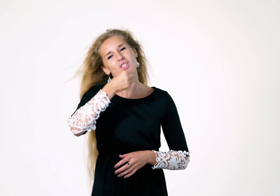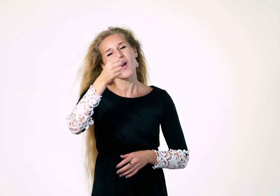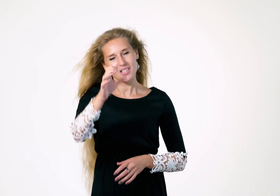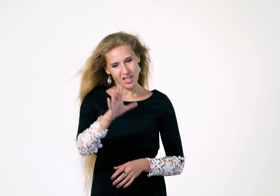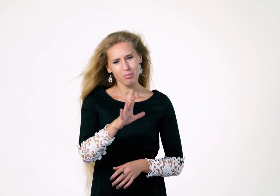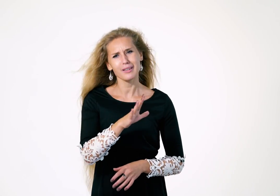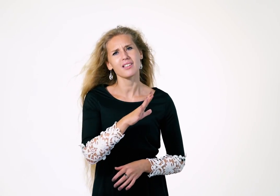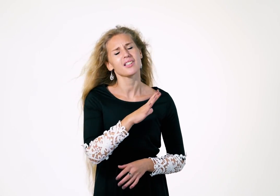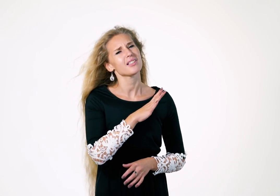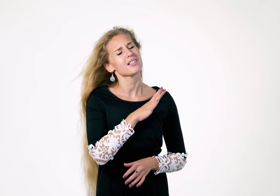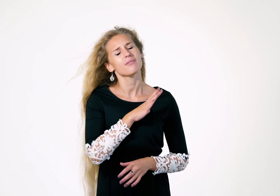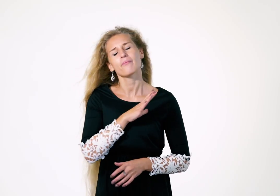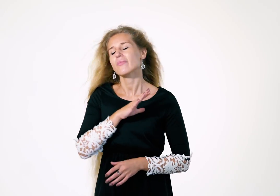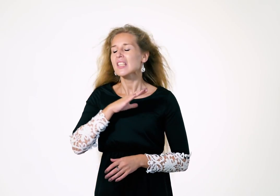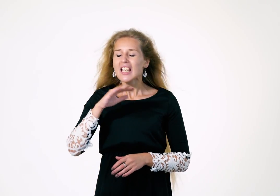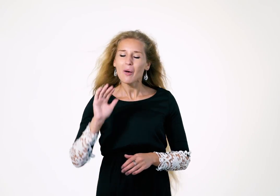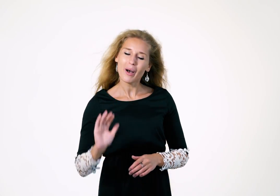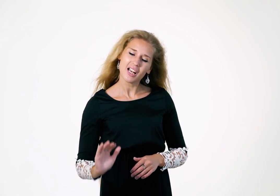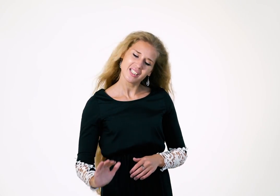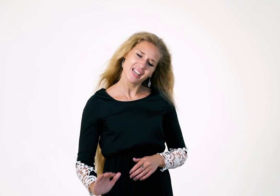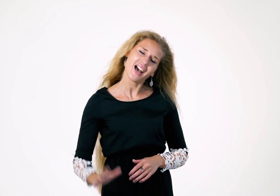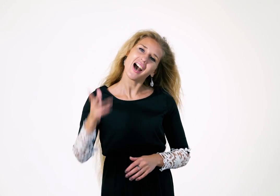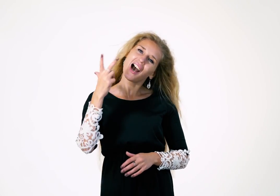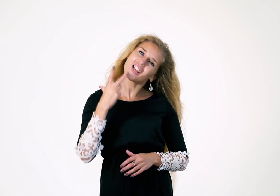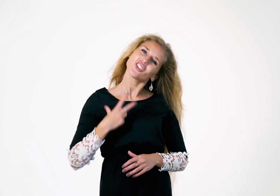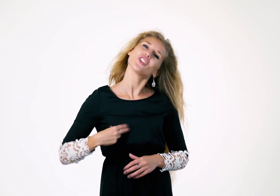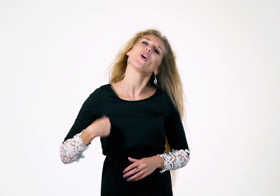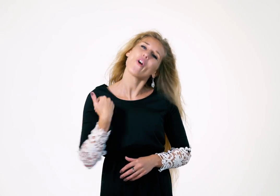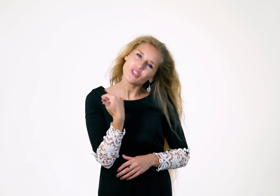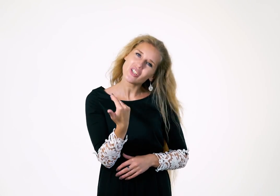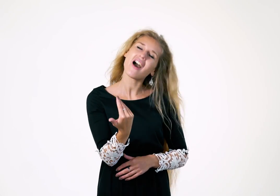взрослой быть Маленькая дочка